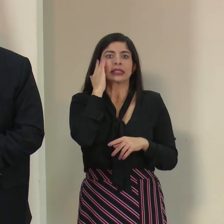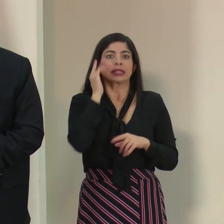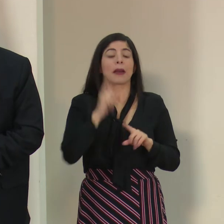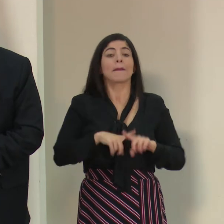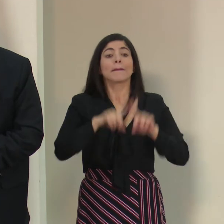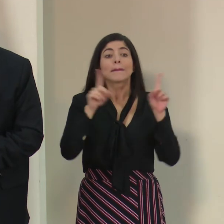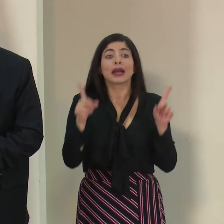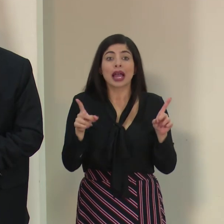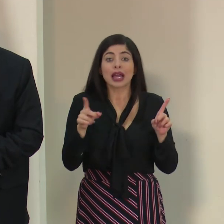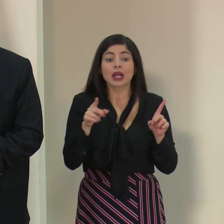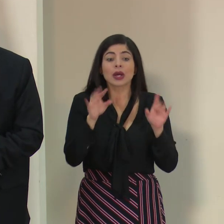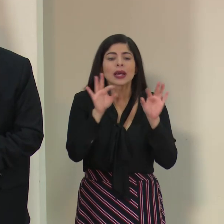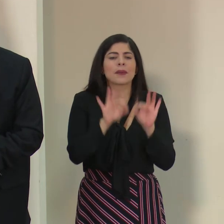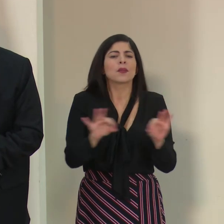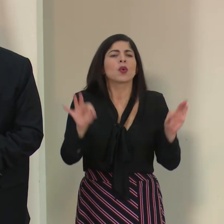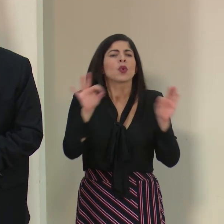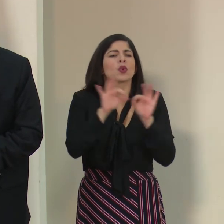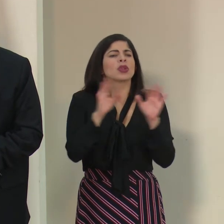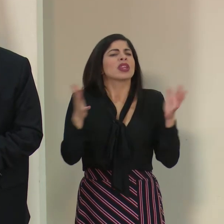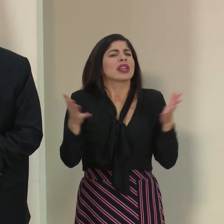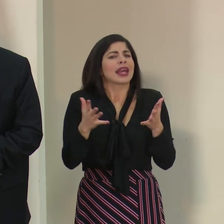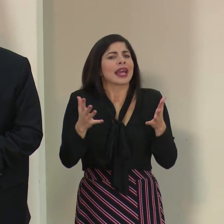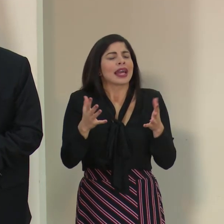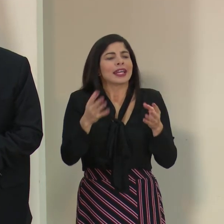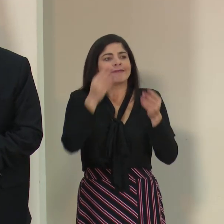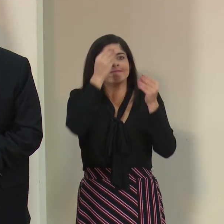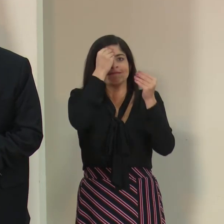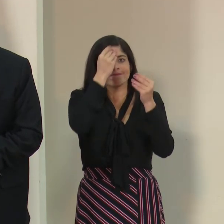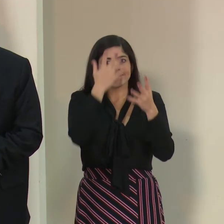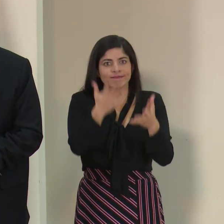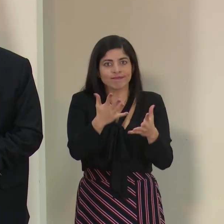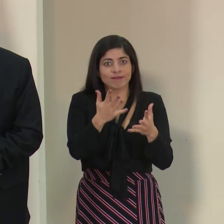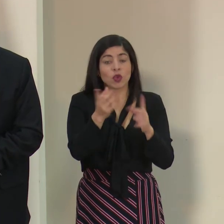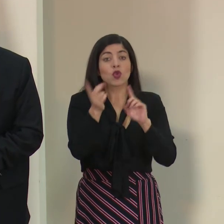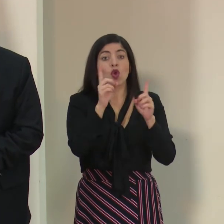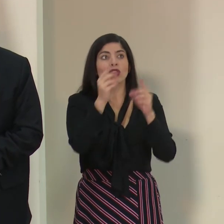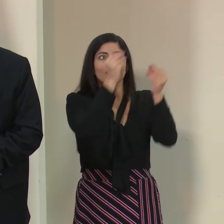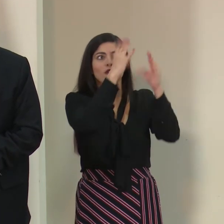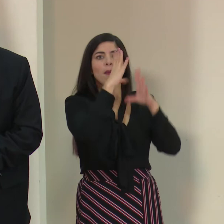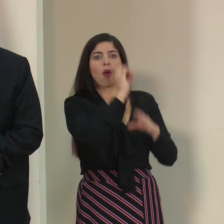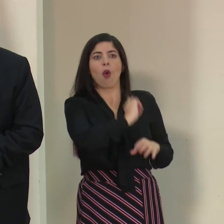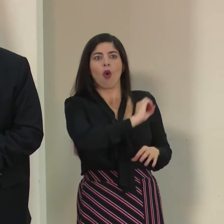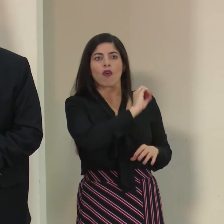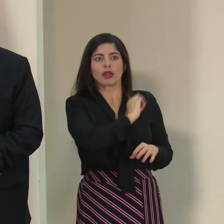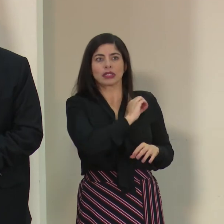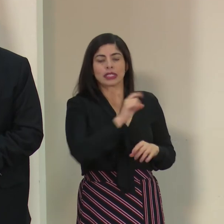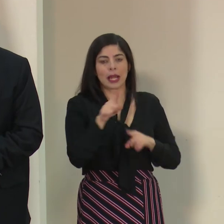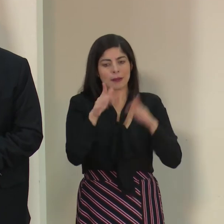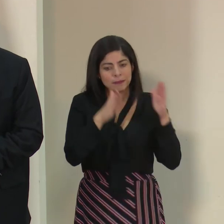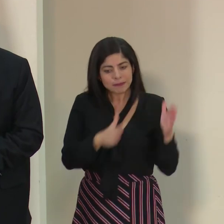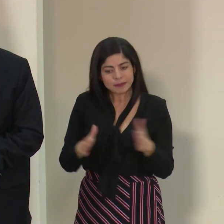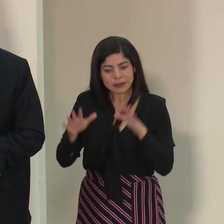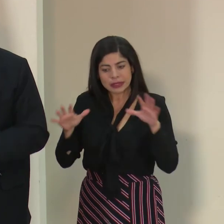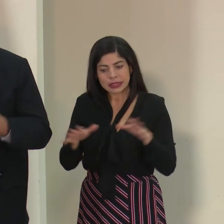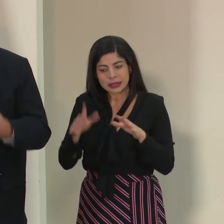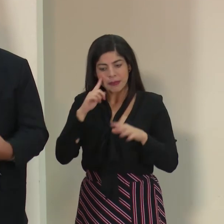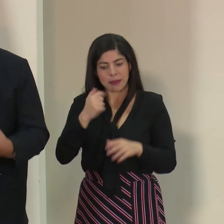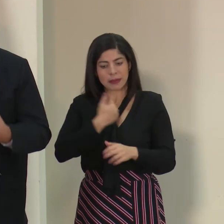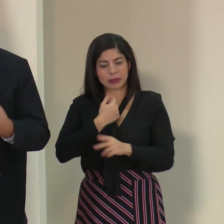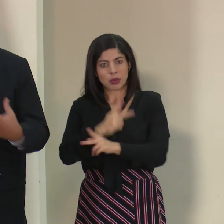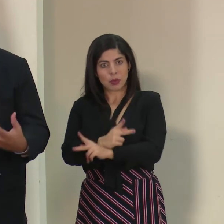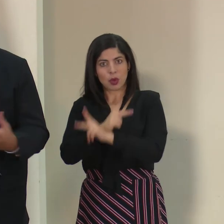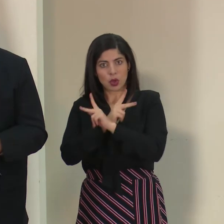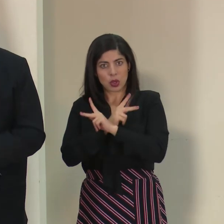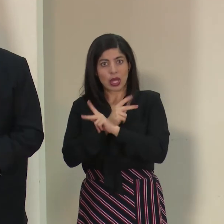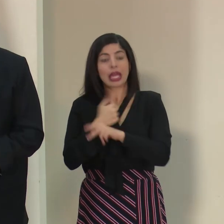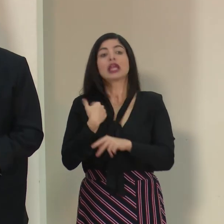sin embargo aquí lo importante es que se informen por las fuentes oficiales, que se preparen y actúen para protegerse. Y aquí